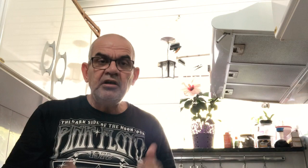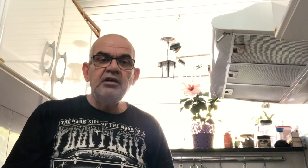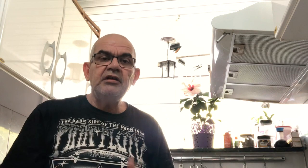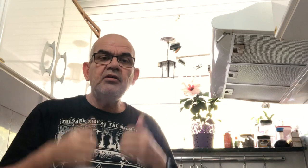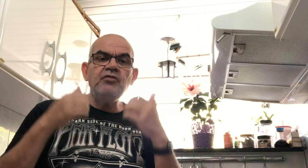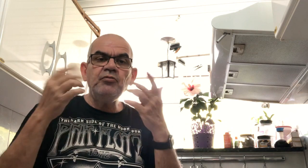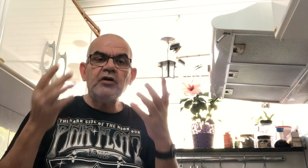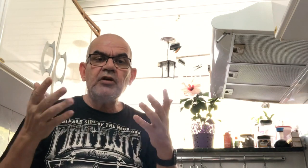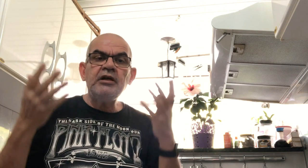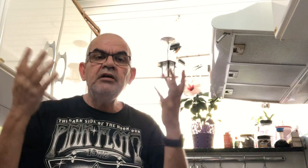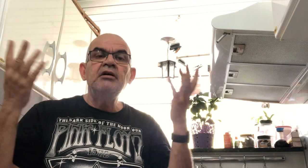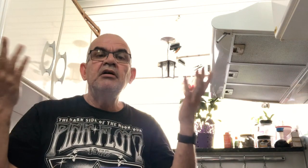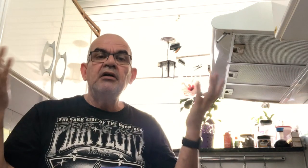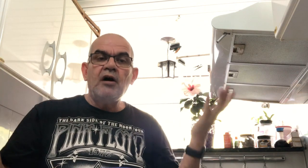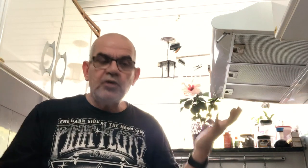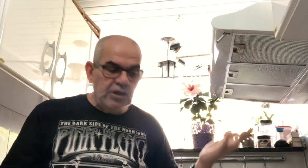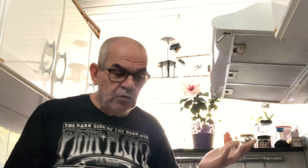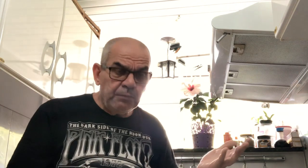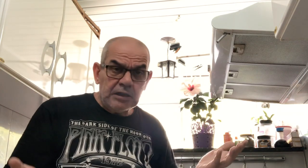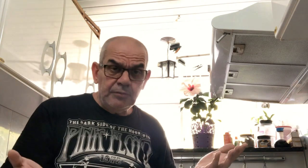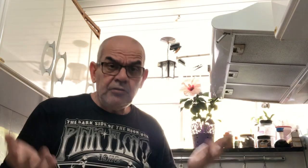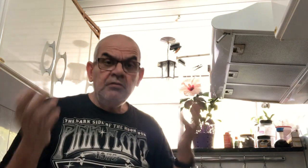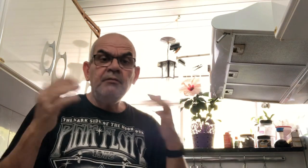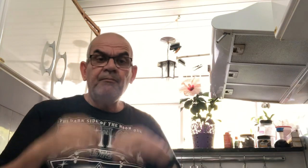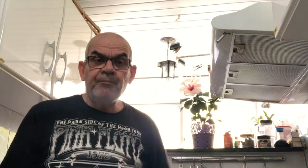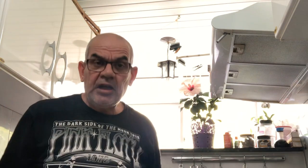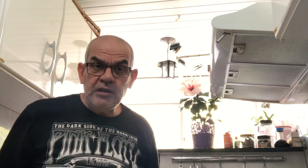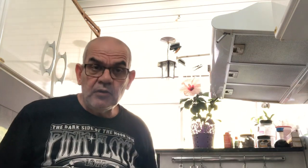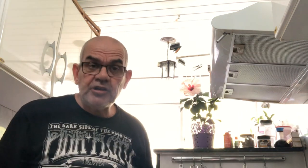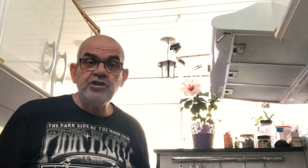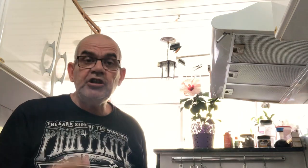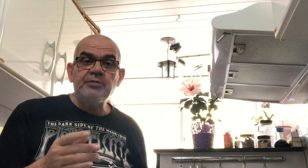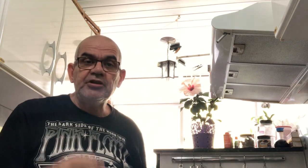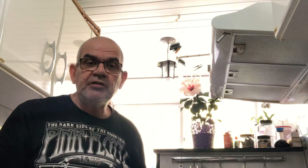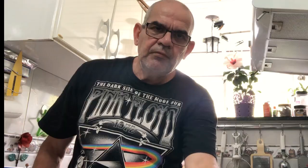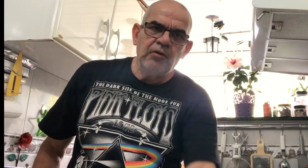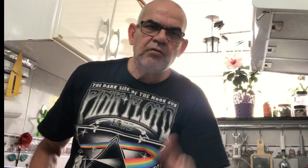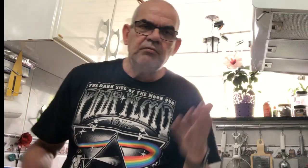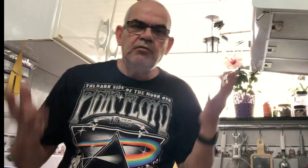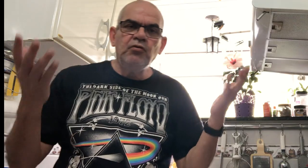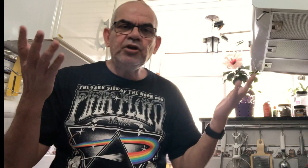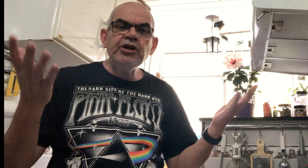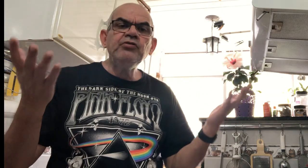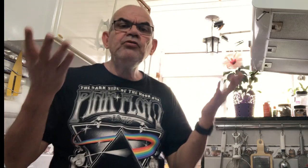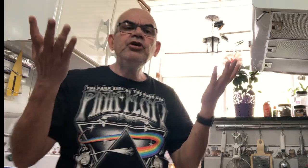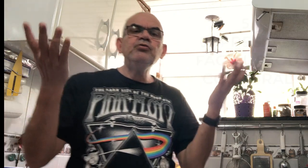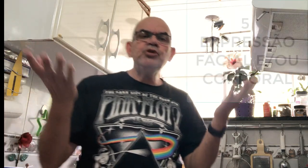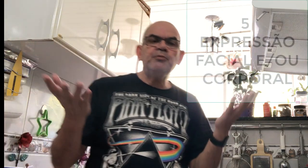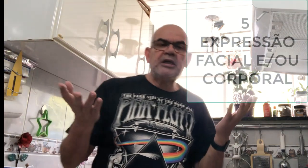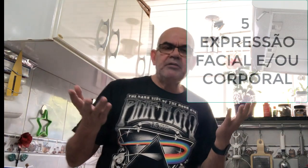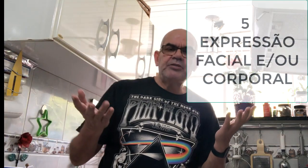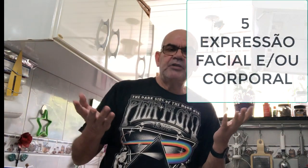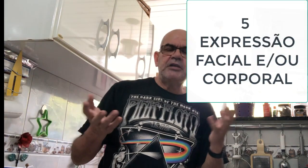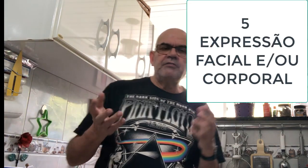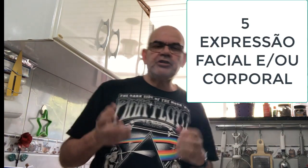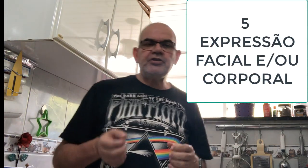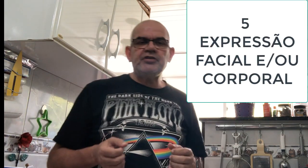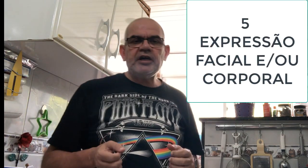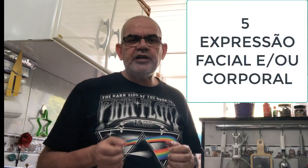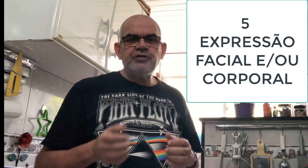Então, vamos agora ao quinto parâmetro da linguagem de libras. Bom, o quinto e último parâmetro da linguagem de sinais